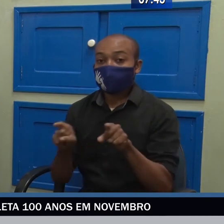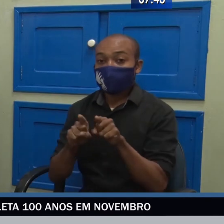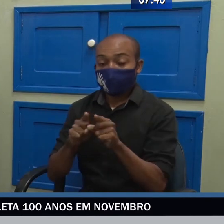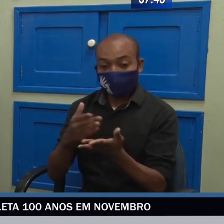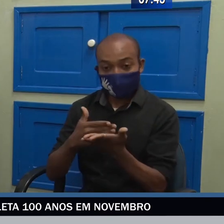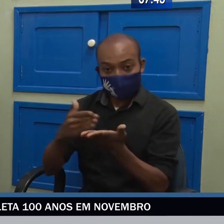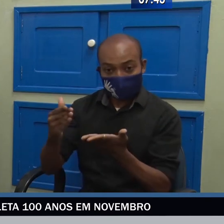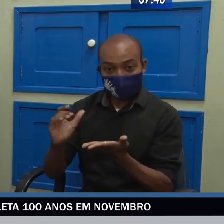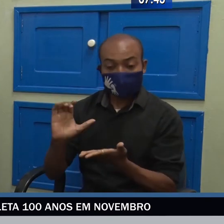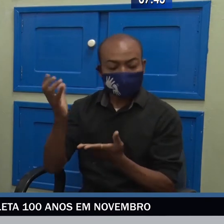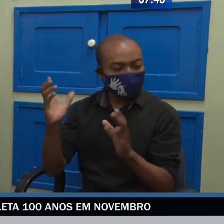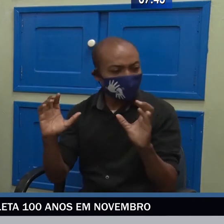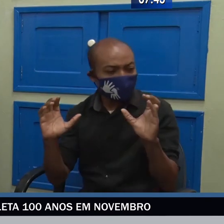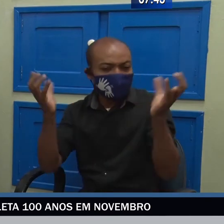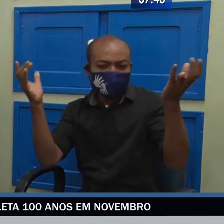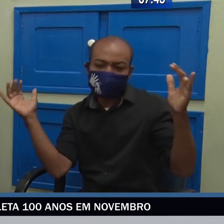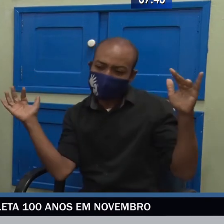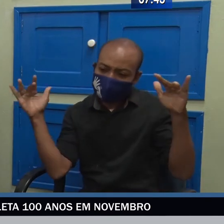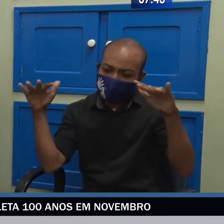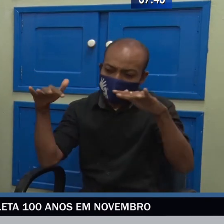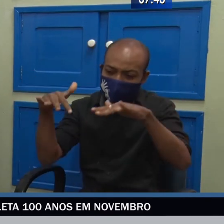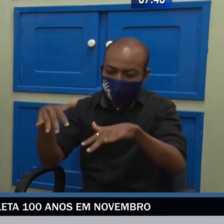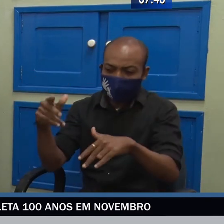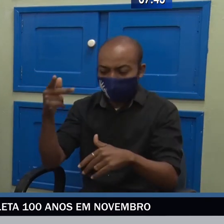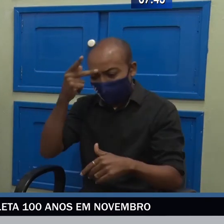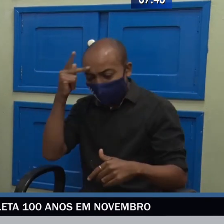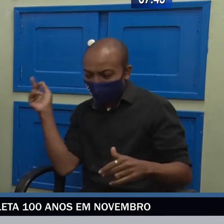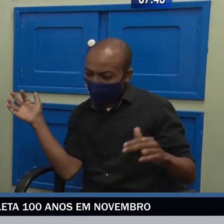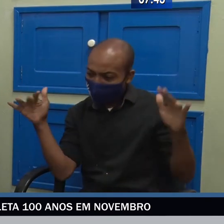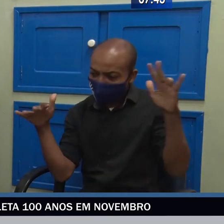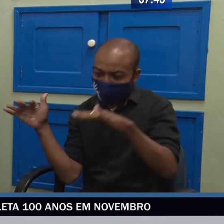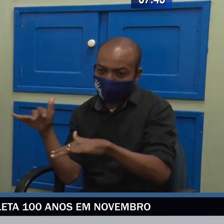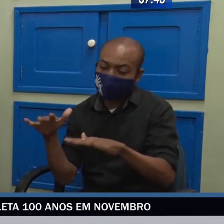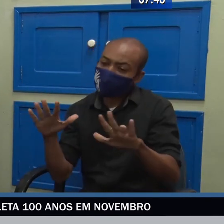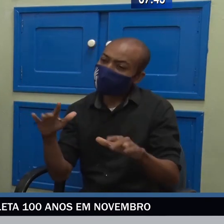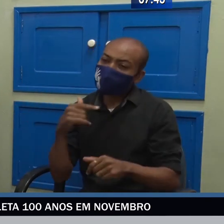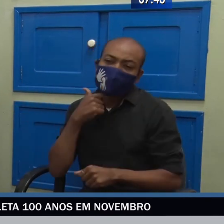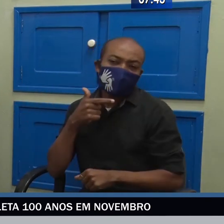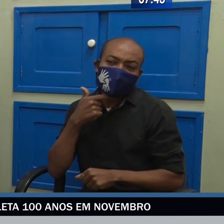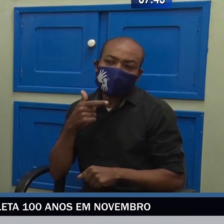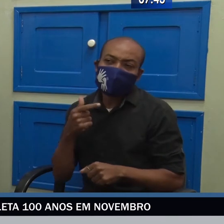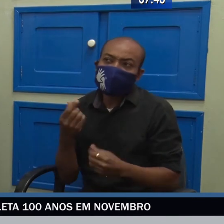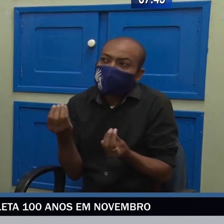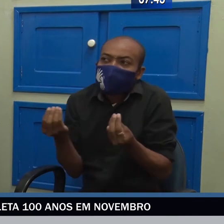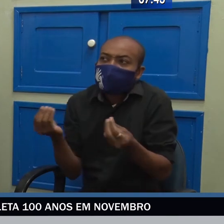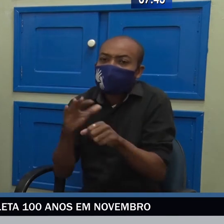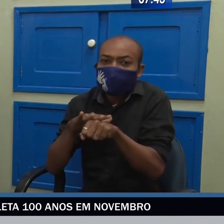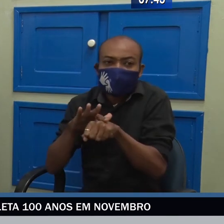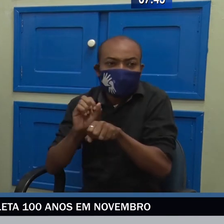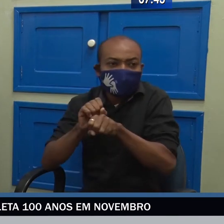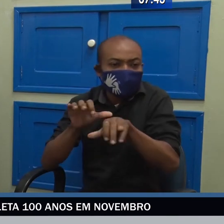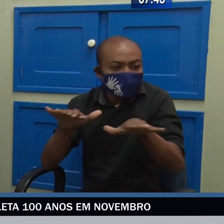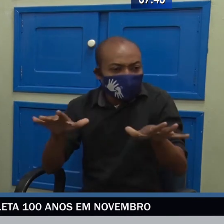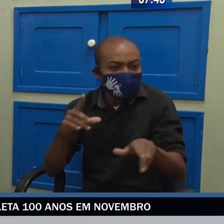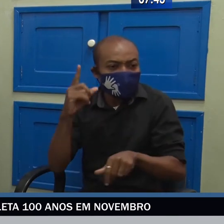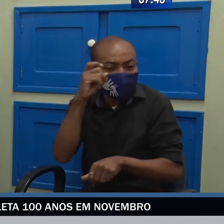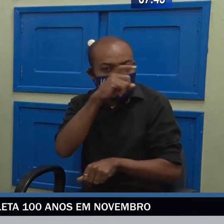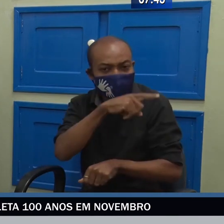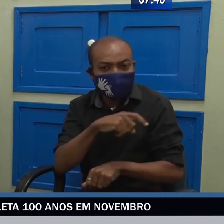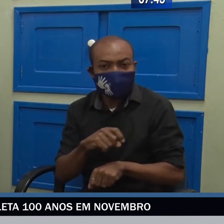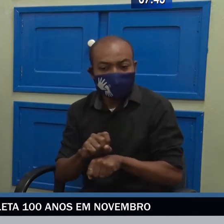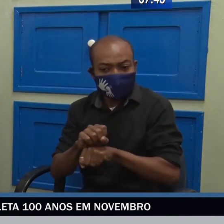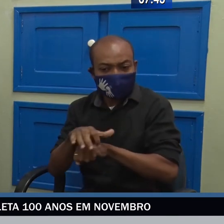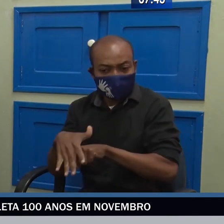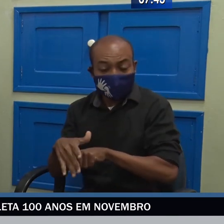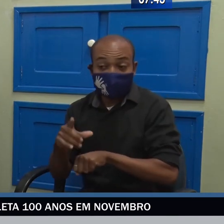era fazer uma grande festa presencial, mas não tem como a gente prever ainda como será essa festa, essa